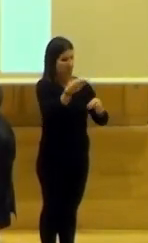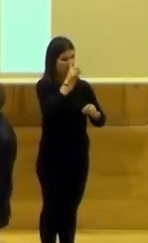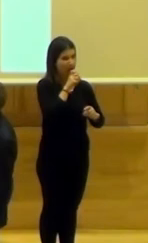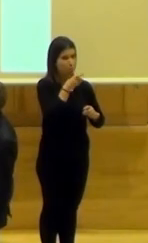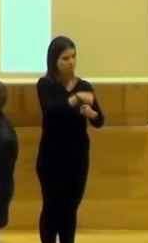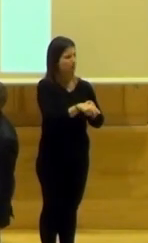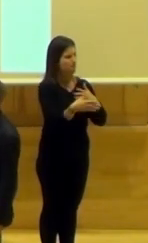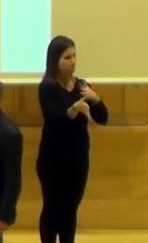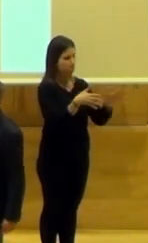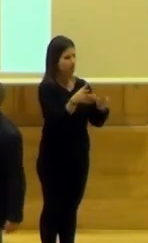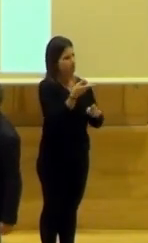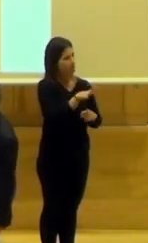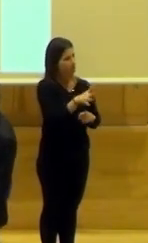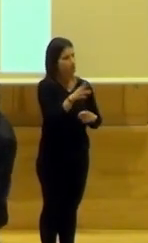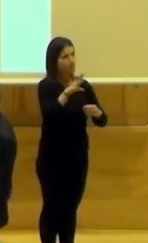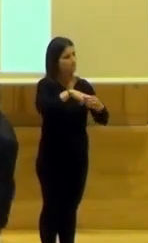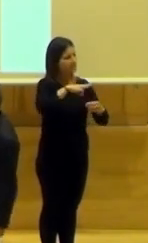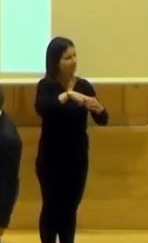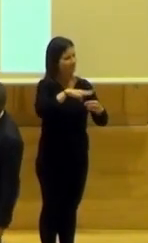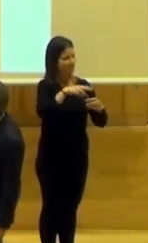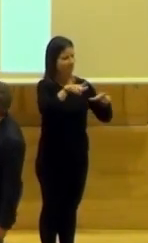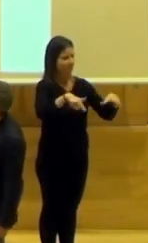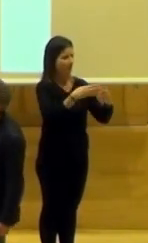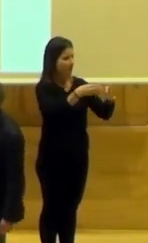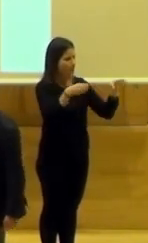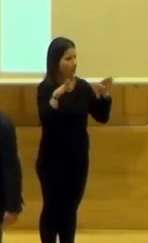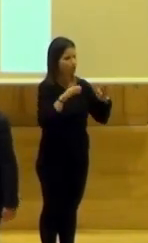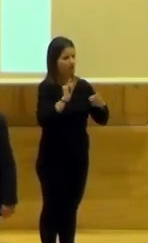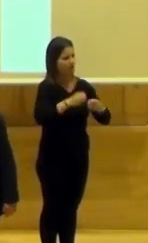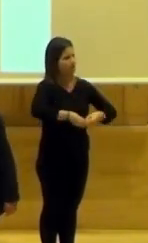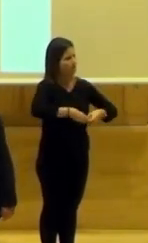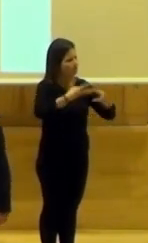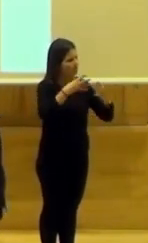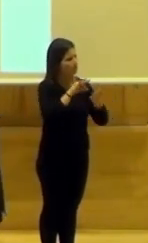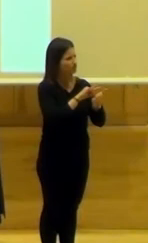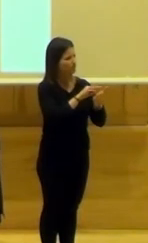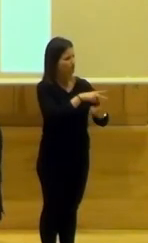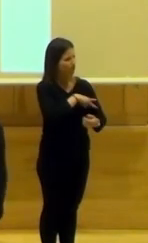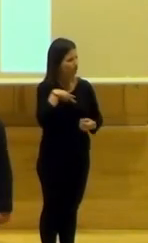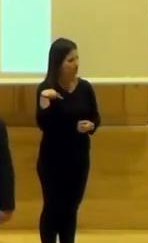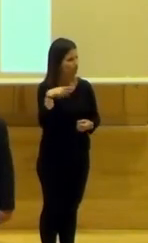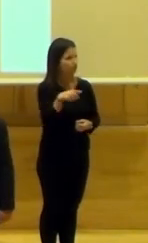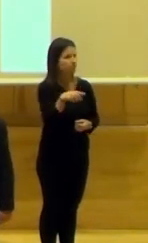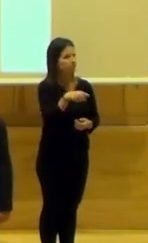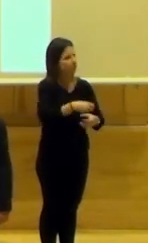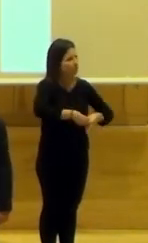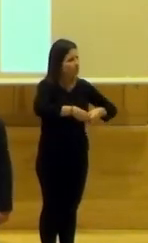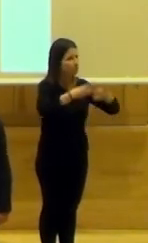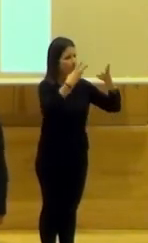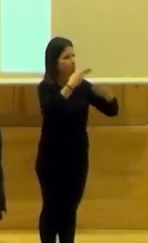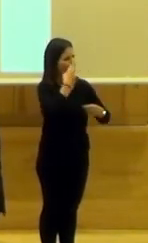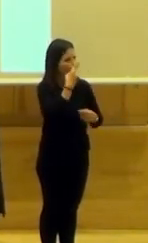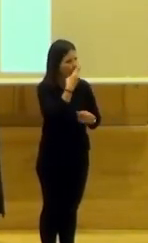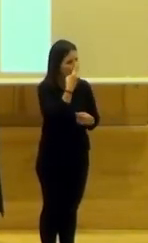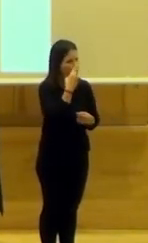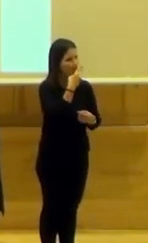marzo, y el paradiso del PTS, en la sala de exposiciones, que está en el edificio, en el Servicios Generales, que es un edificio de gran interés,